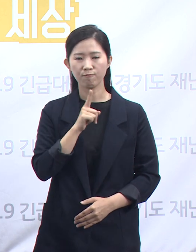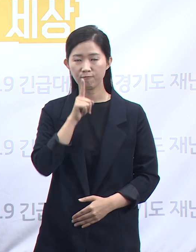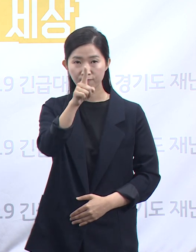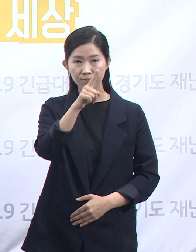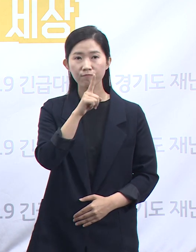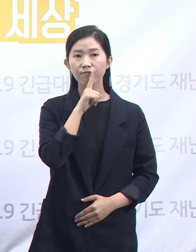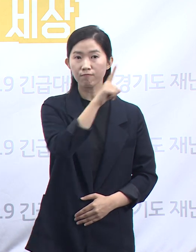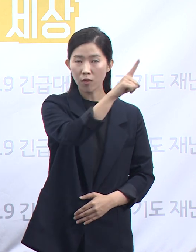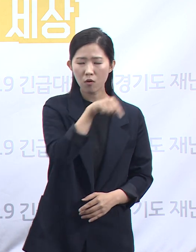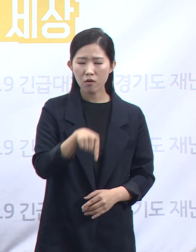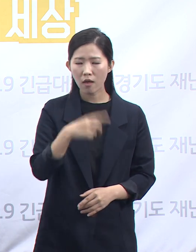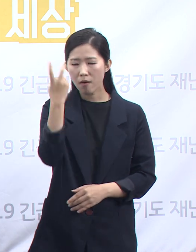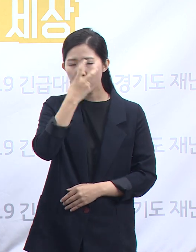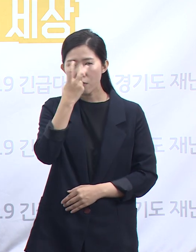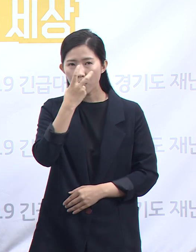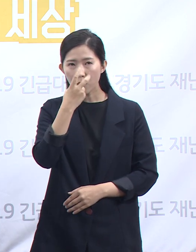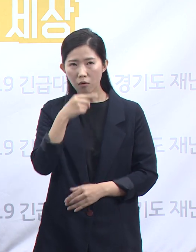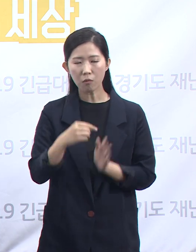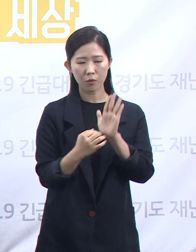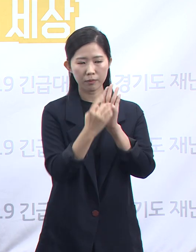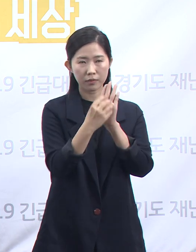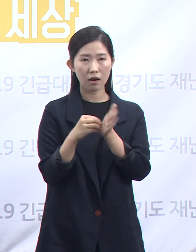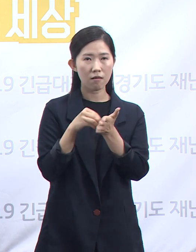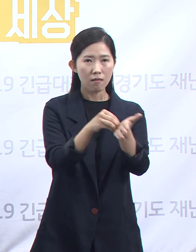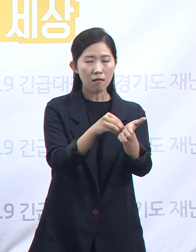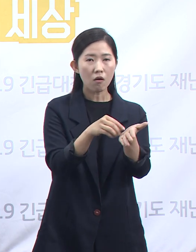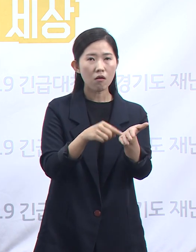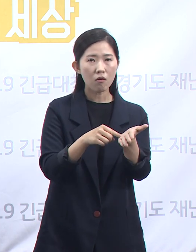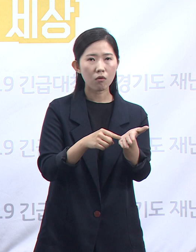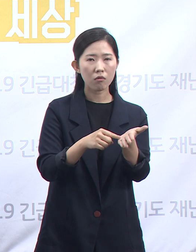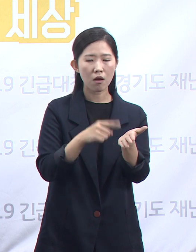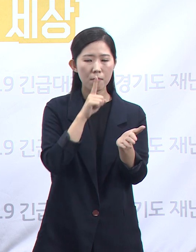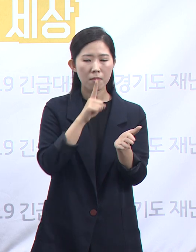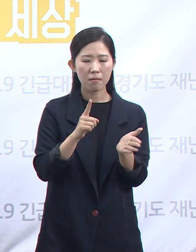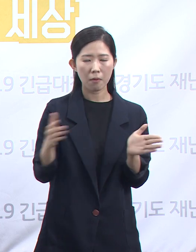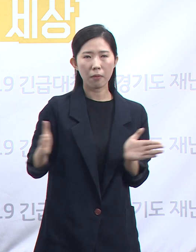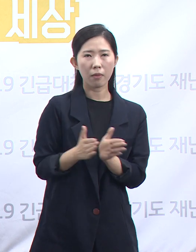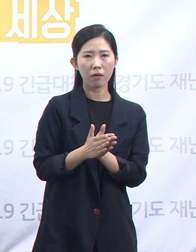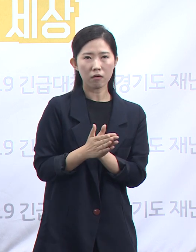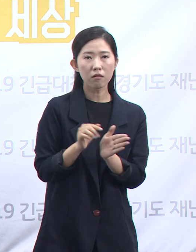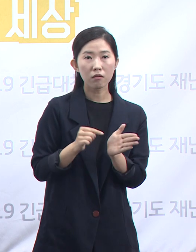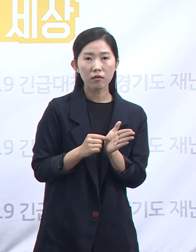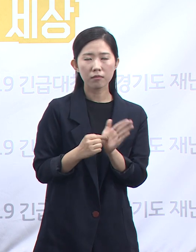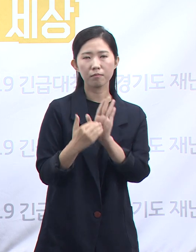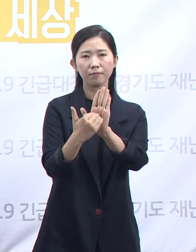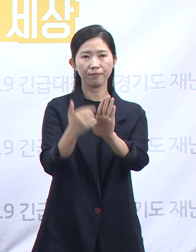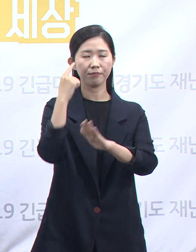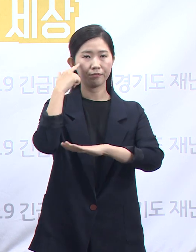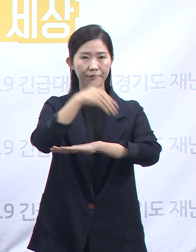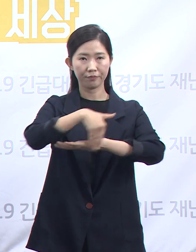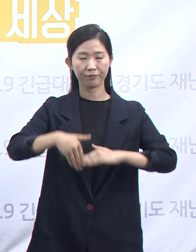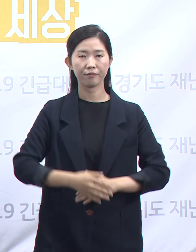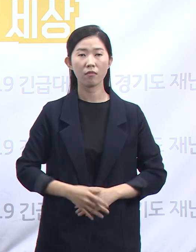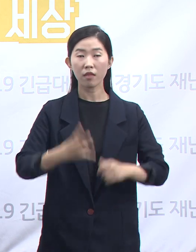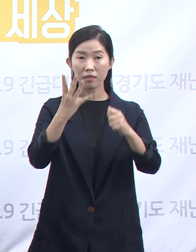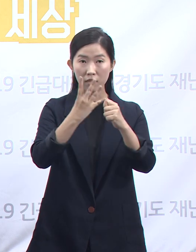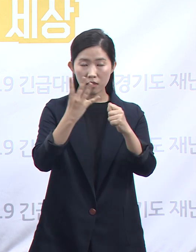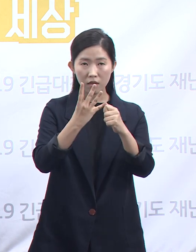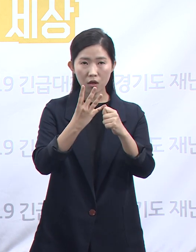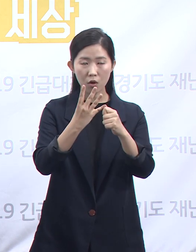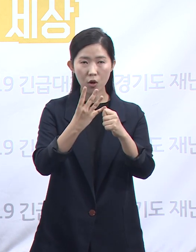방지하도록 하겠습니다. 넷째, 가칭 공정조달기구의 본원은 경기 북부에 두고